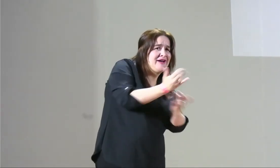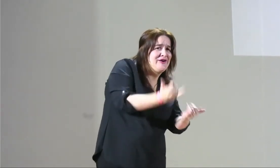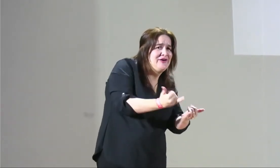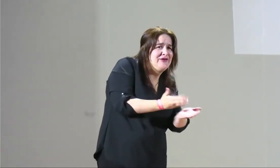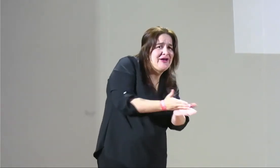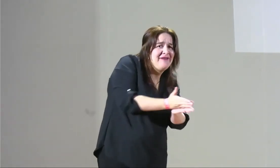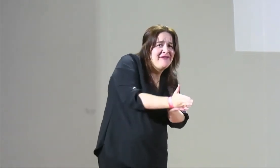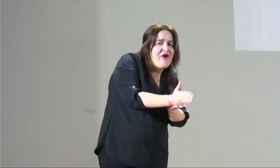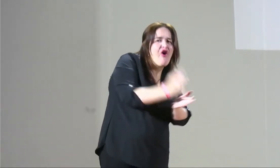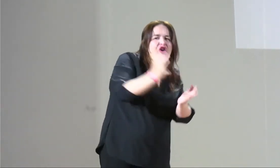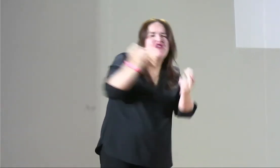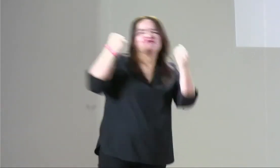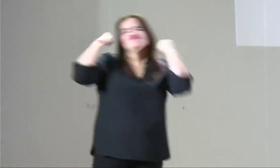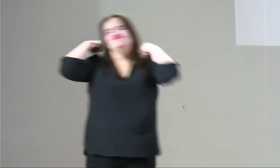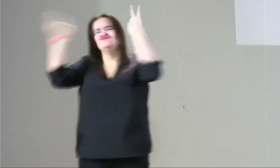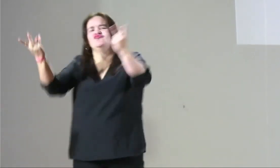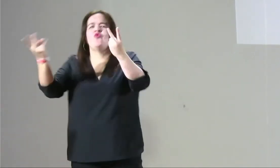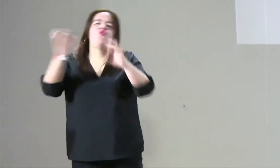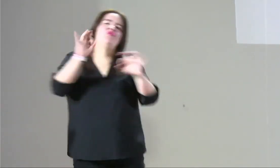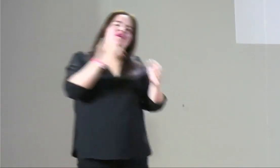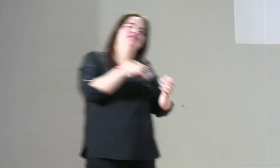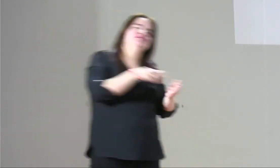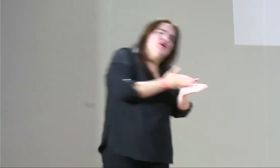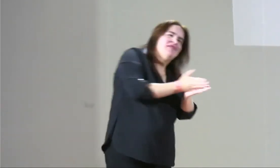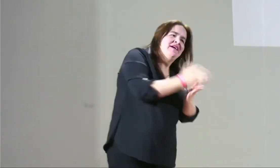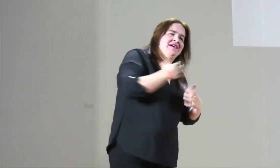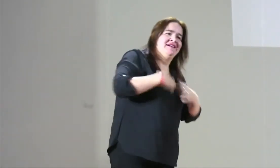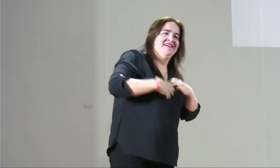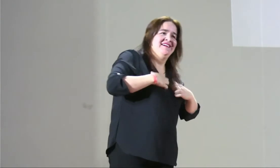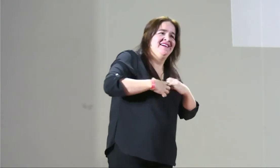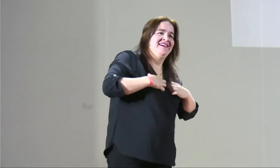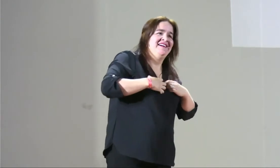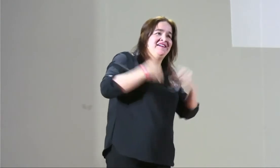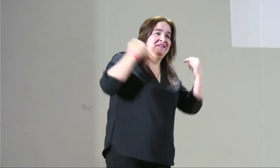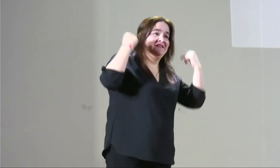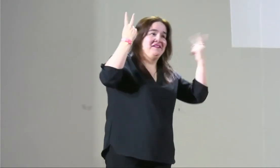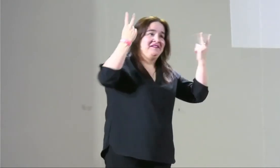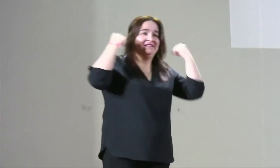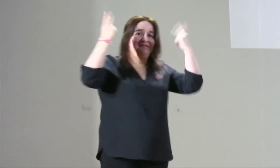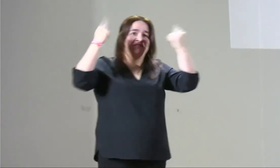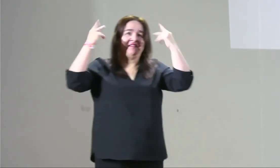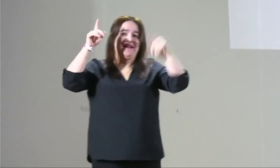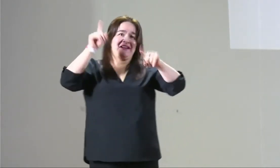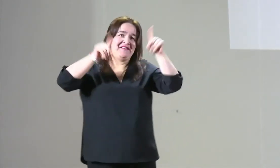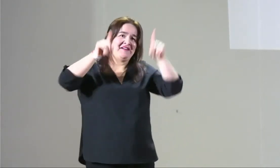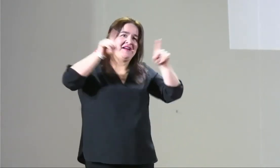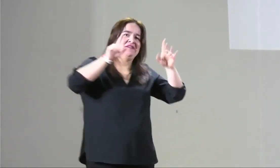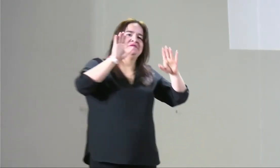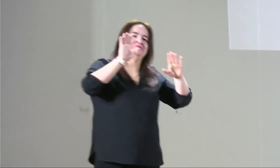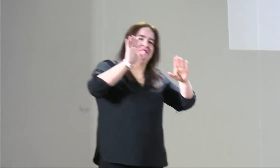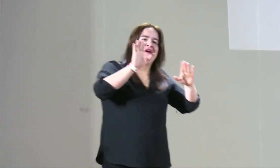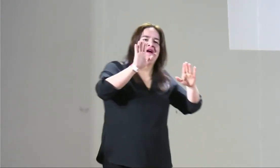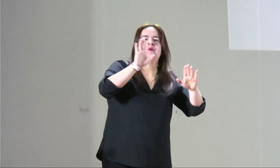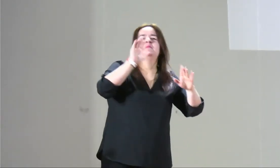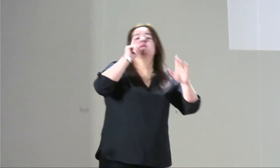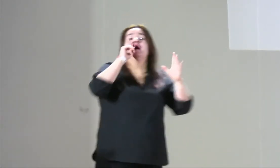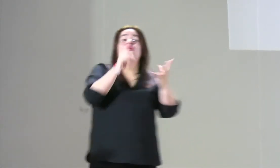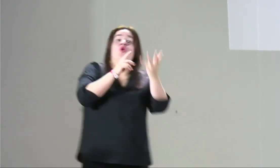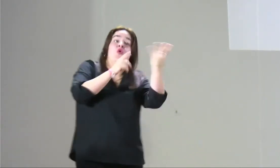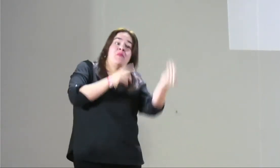¿Quieren empoderarse o quieren seguir allí relegadas? Cuéntenme. ¿Quieren tener miedos? ¿Quieren tener temores?